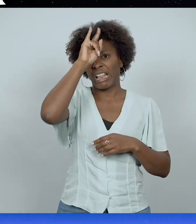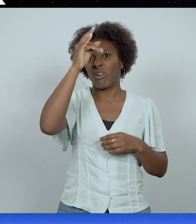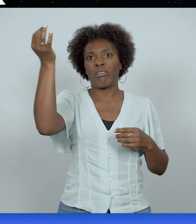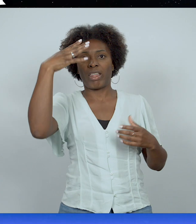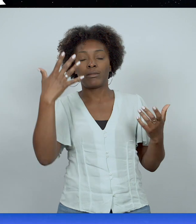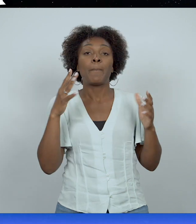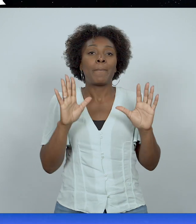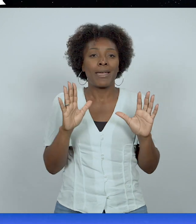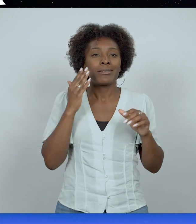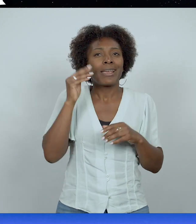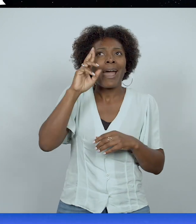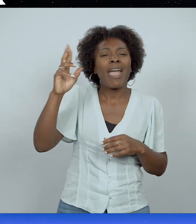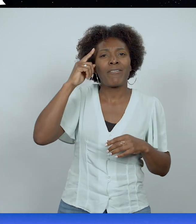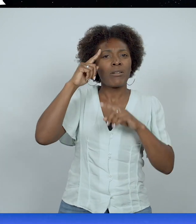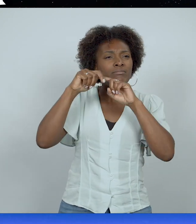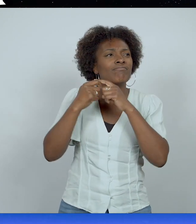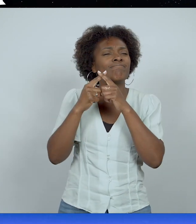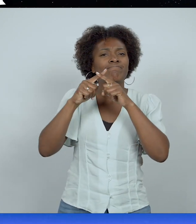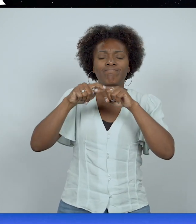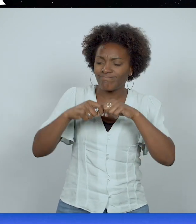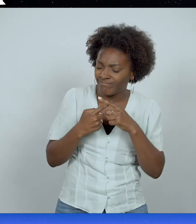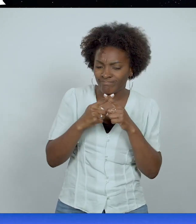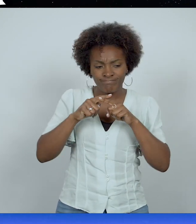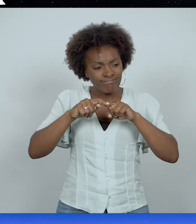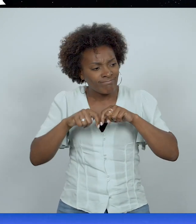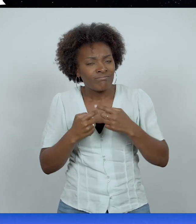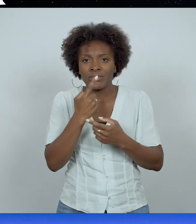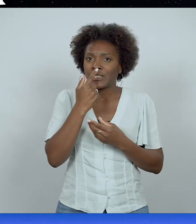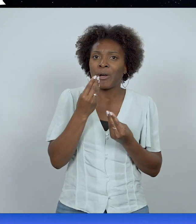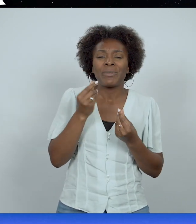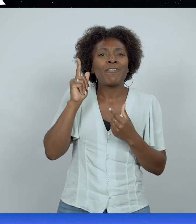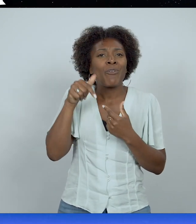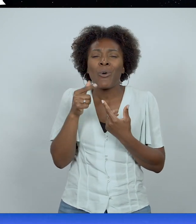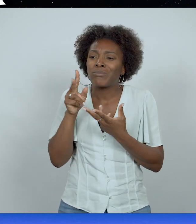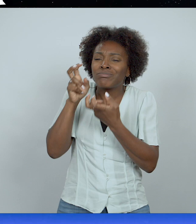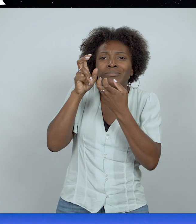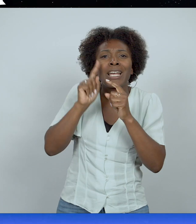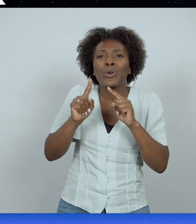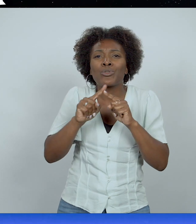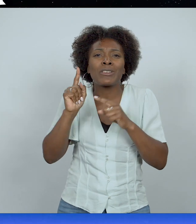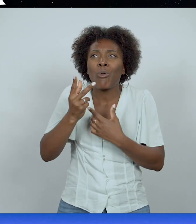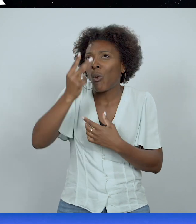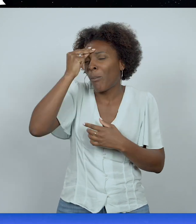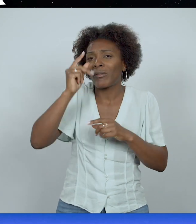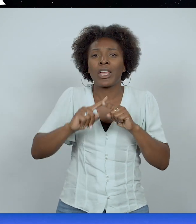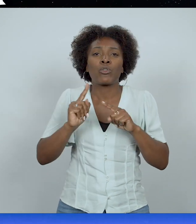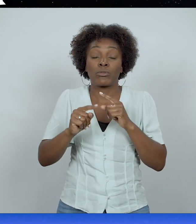Mais si ce rêve reste sur ton cœur, te travaille, et que as l'impression que tu dois comprendre quelque chose à travers ce rêve-là, il y a de fortes chances